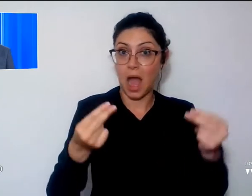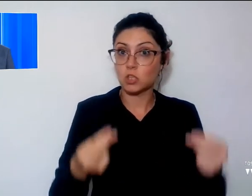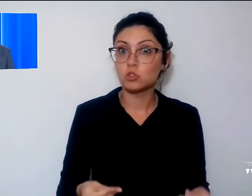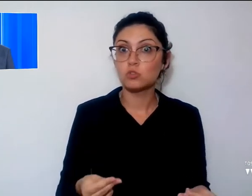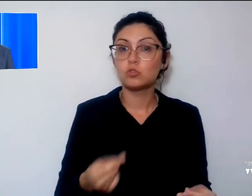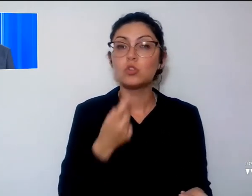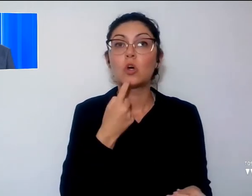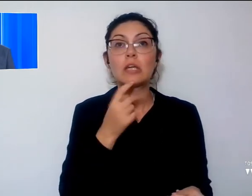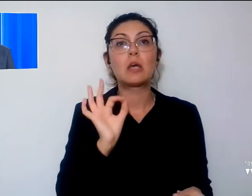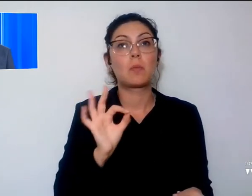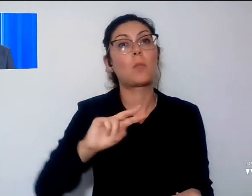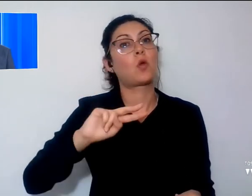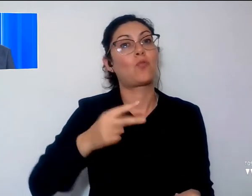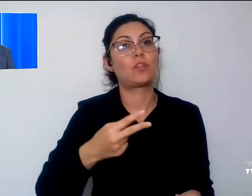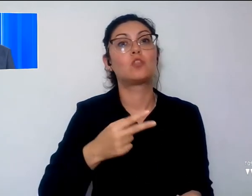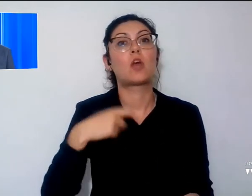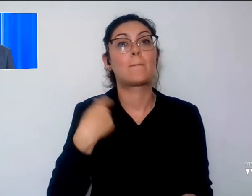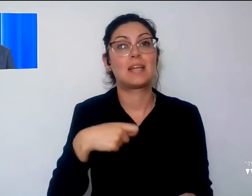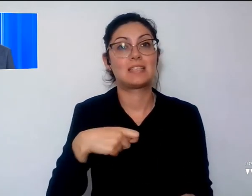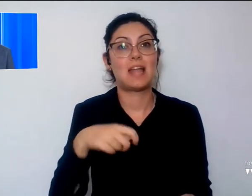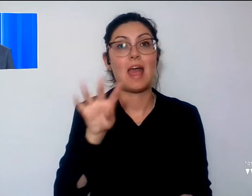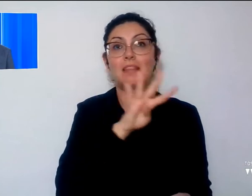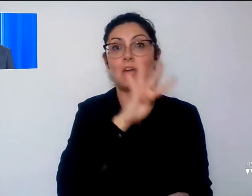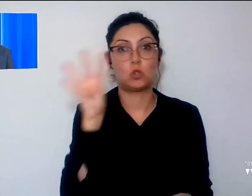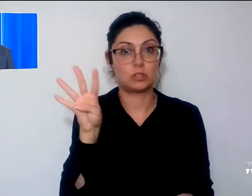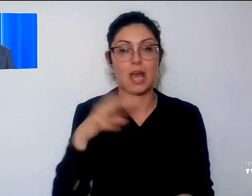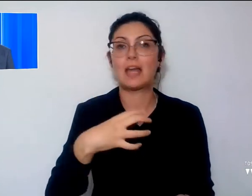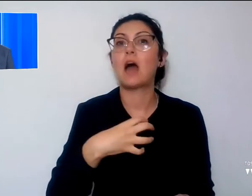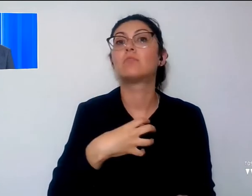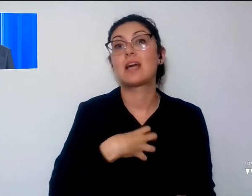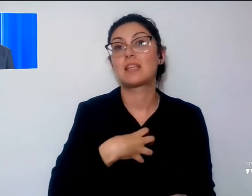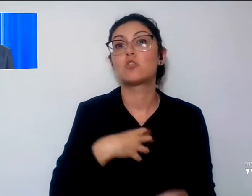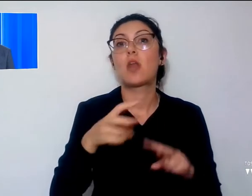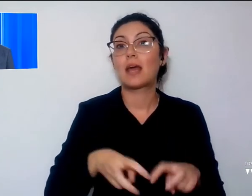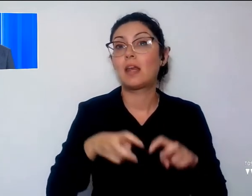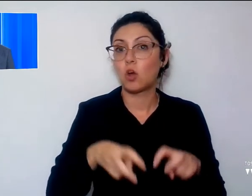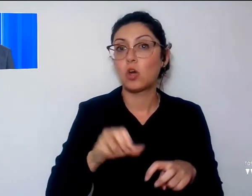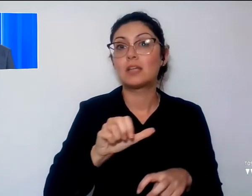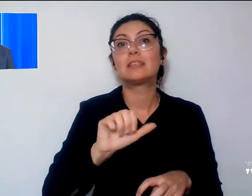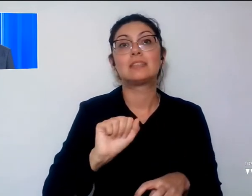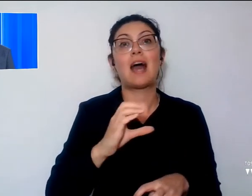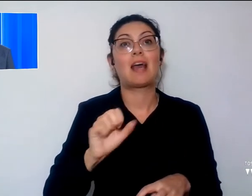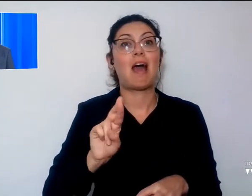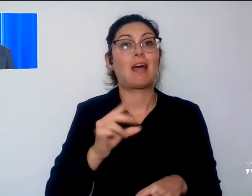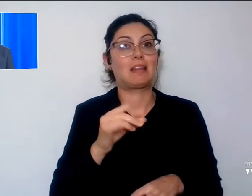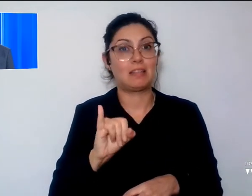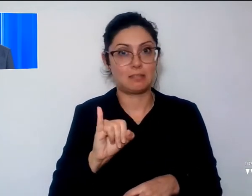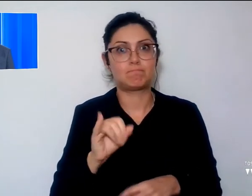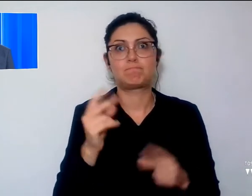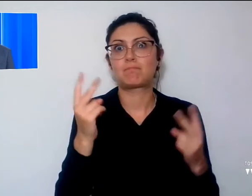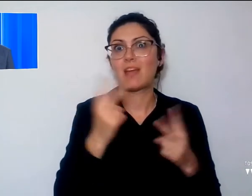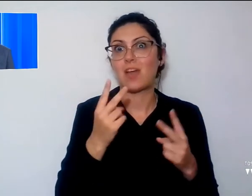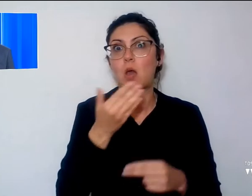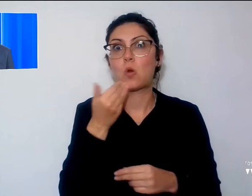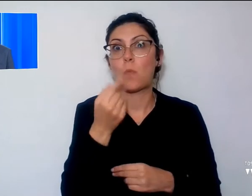la vicepresidente della Toscana e assessore all'agricoltura Stefania Saccardi, ad un giorno dalla chiusura dei